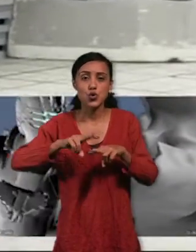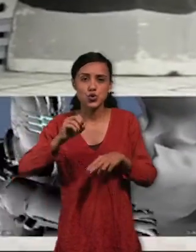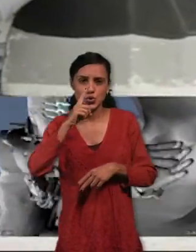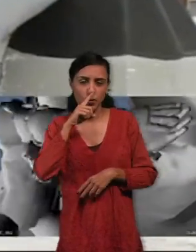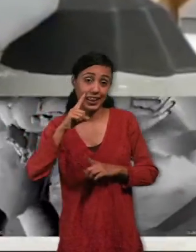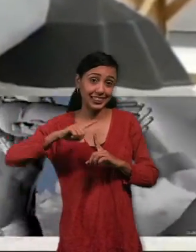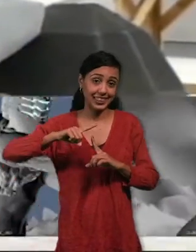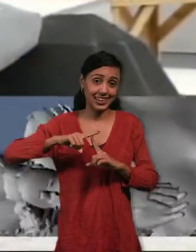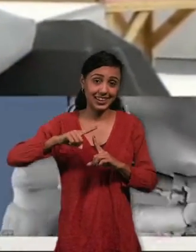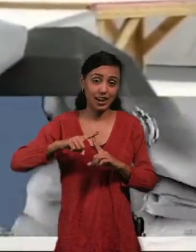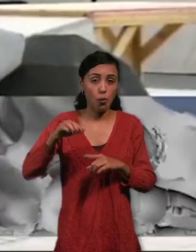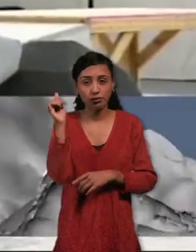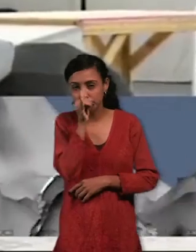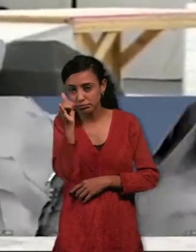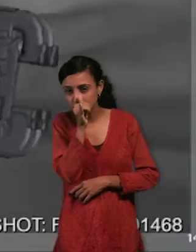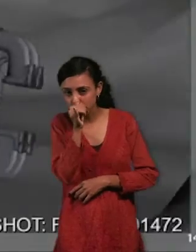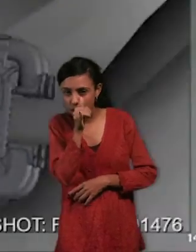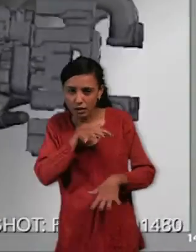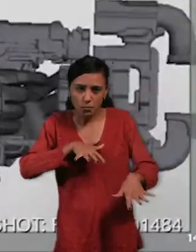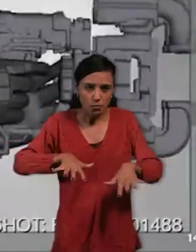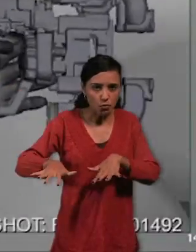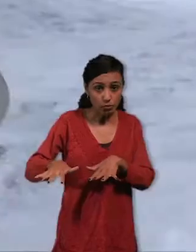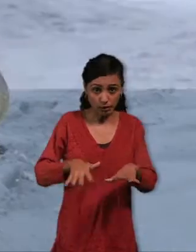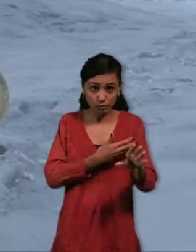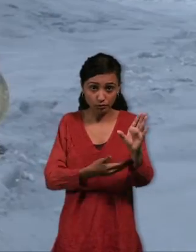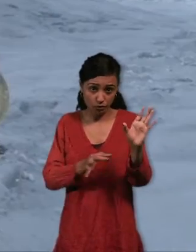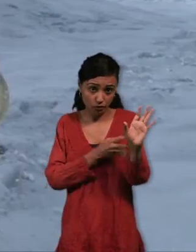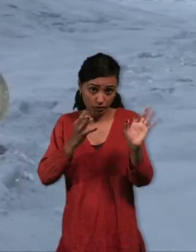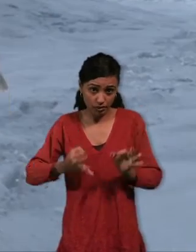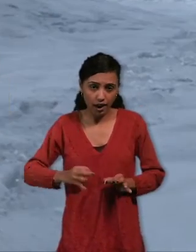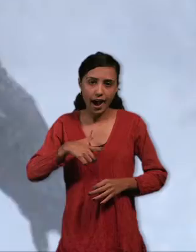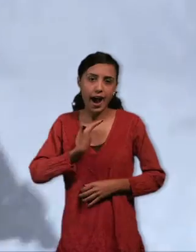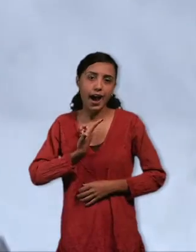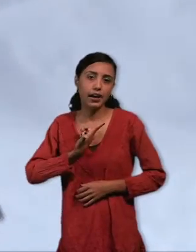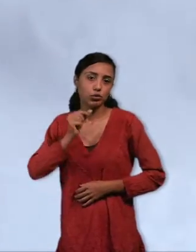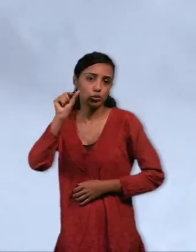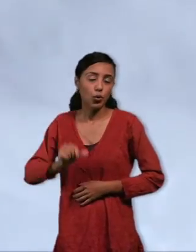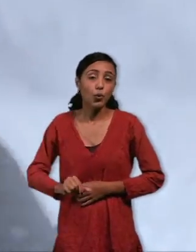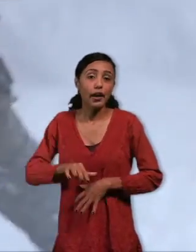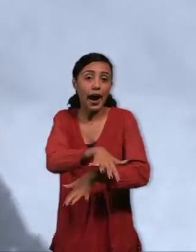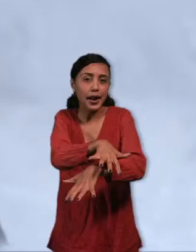técnica de grabación que captura los movimientos reales de actores o animales a través de sensores en su cuerpo.